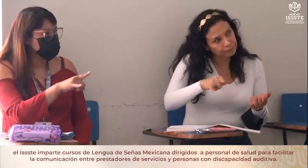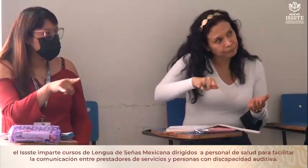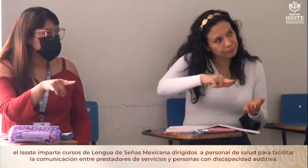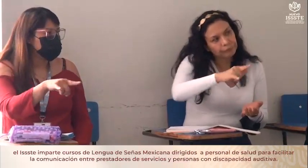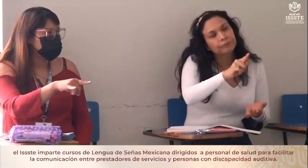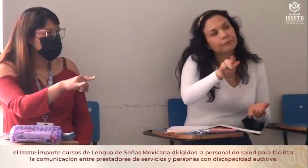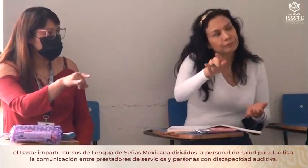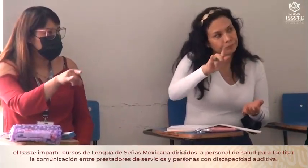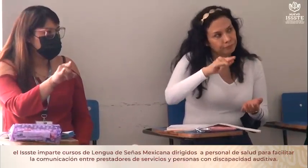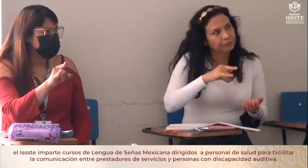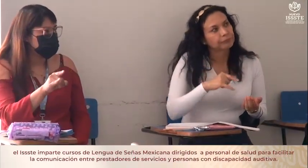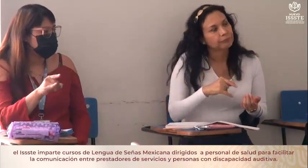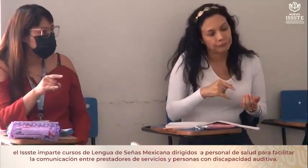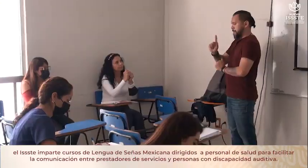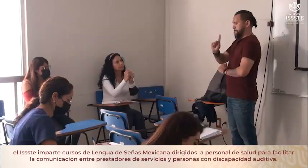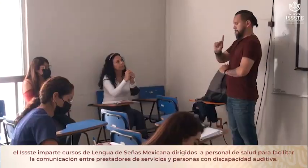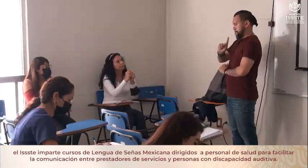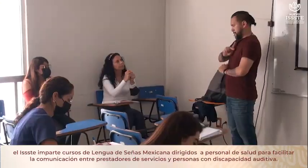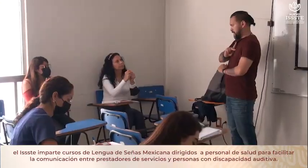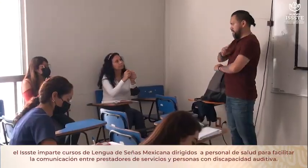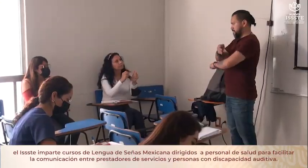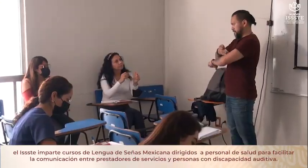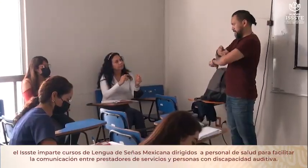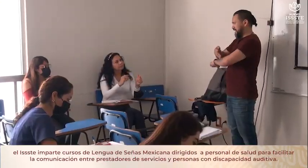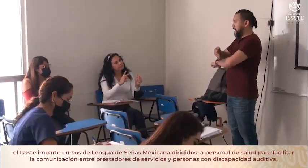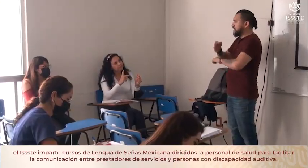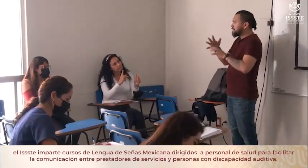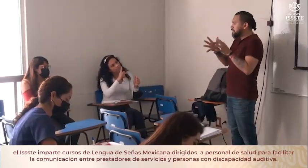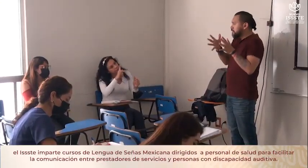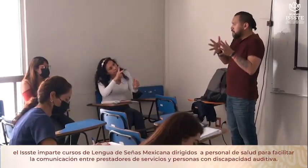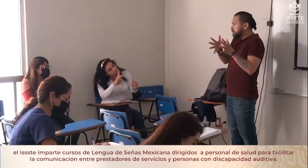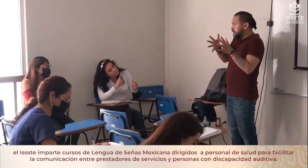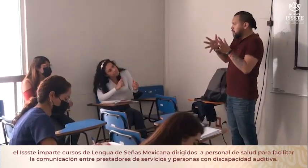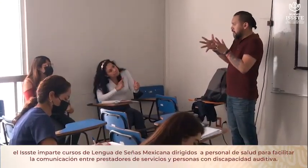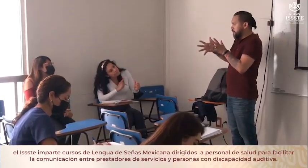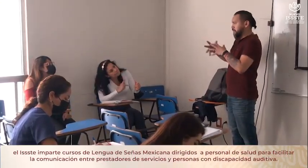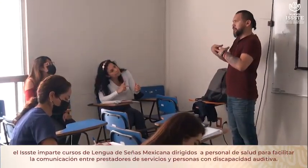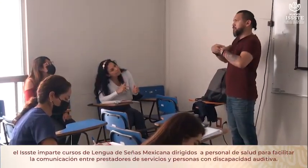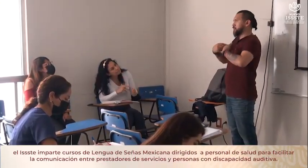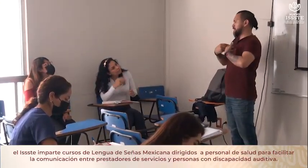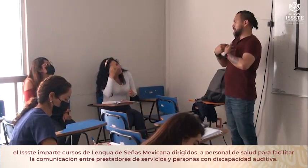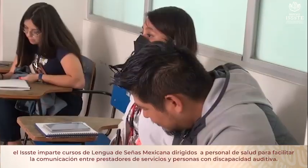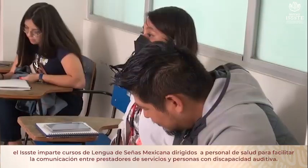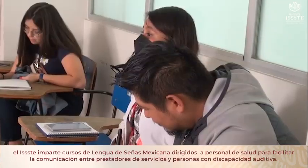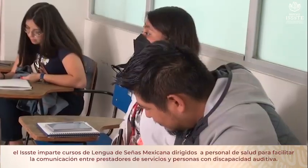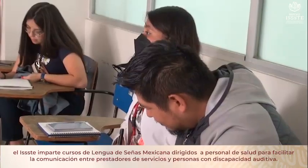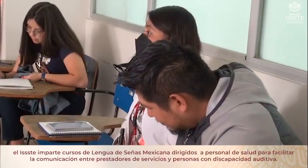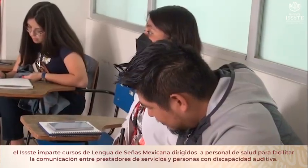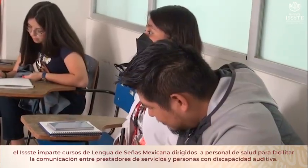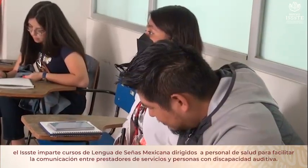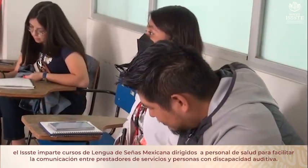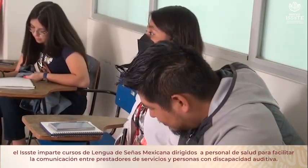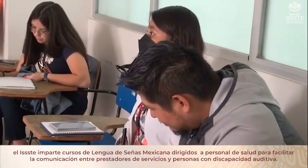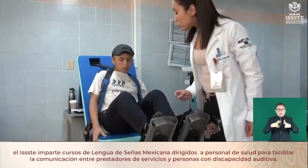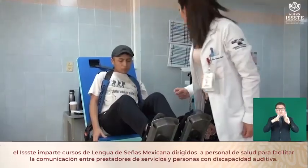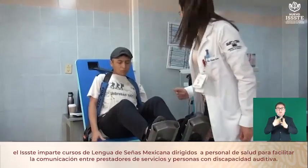el Issste imparte cursos de lengua de señas mexicana dirigidos a personal de salud para facilitar la comunicación